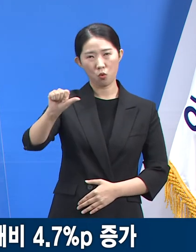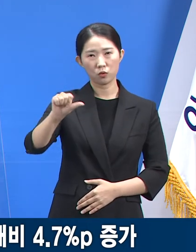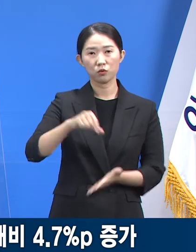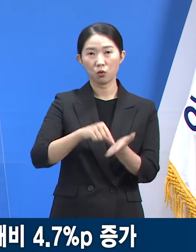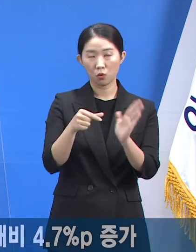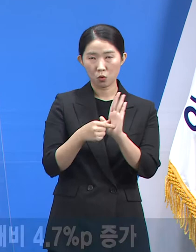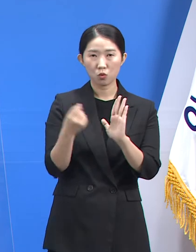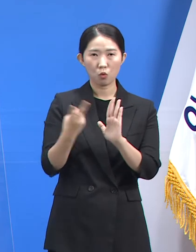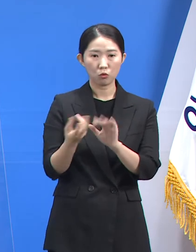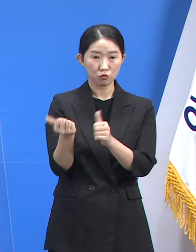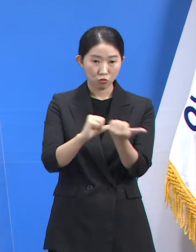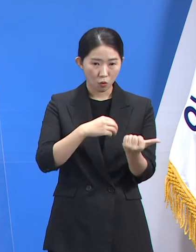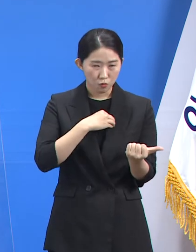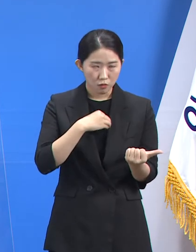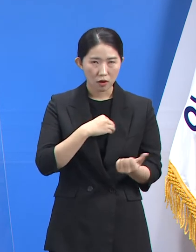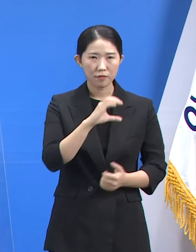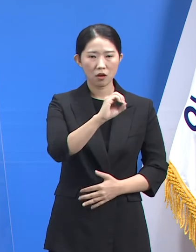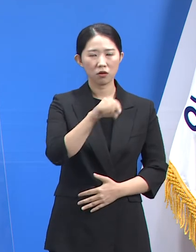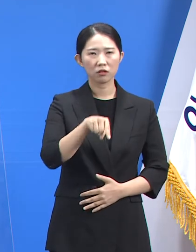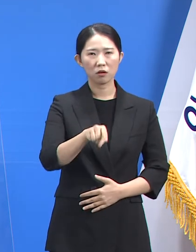0.32%입니다.